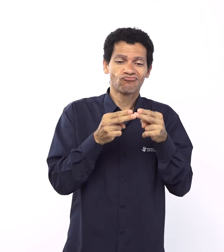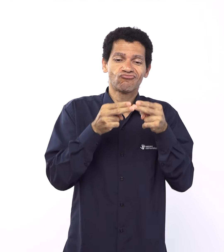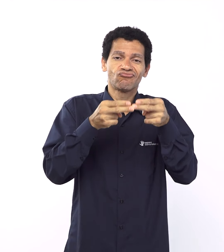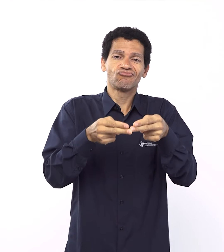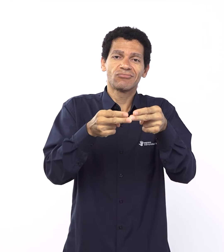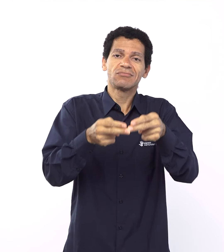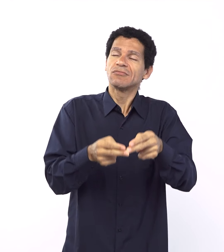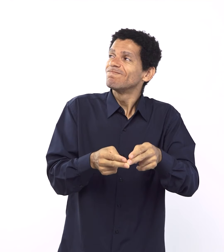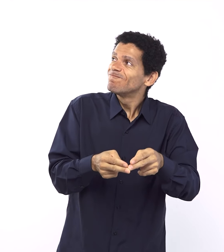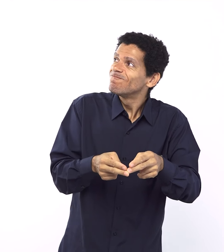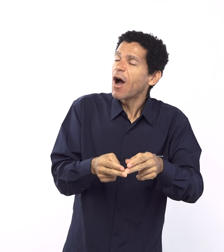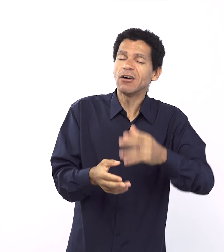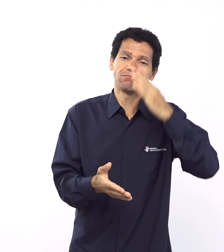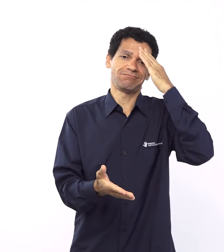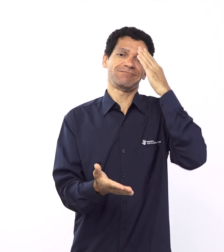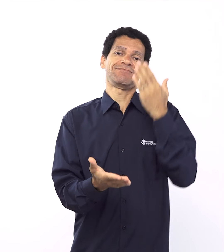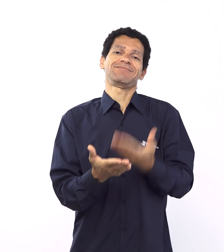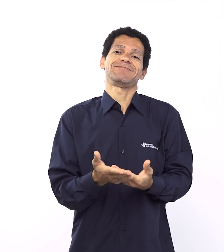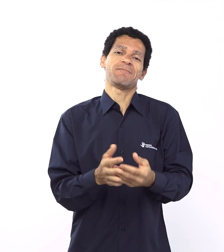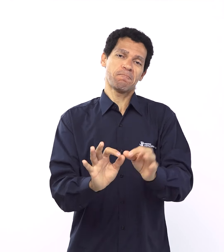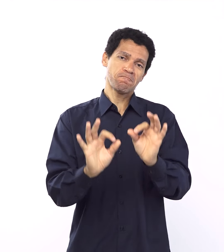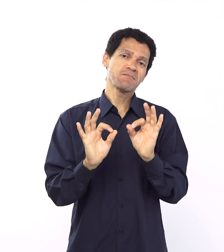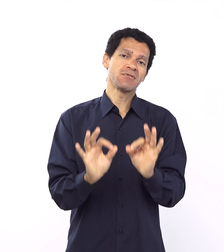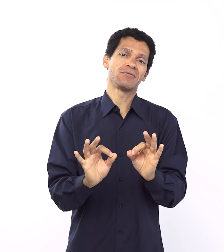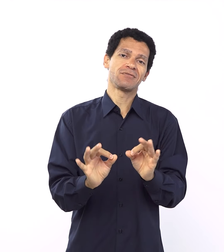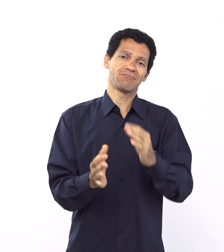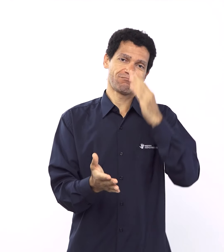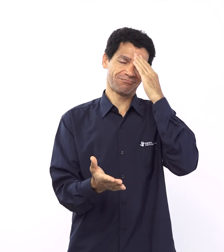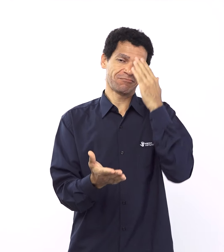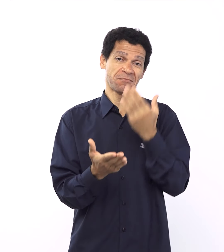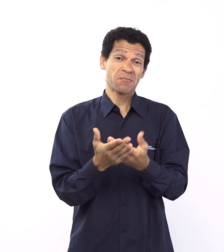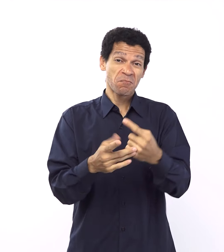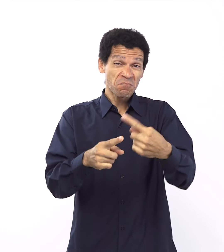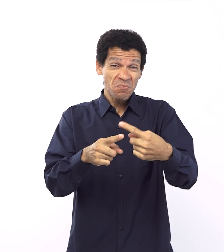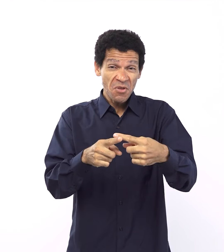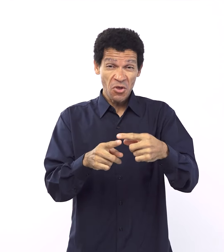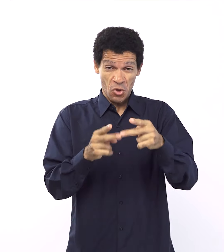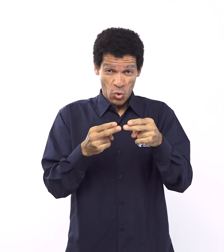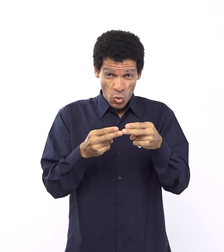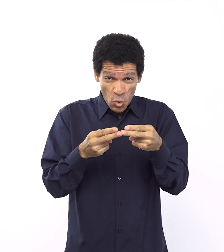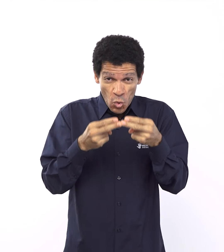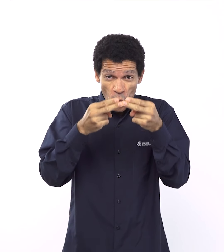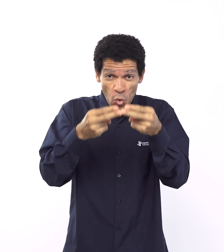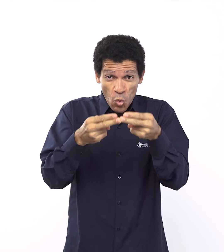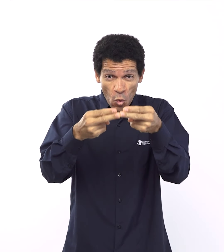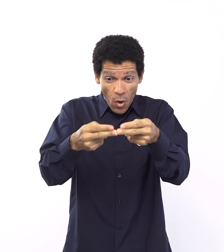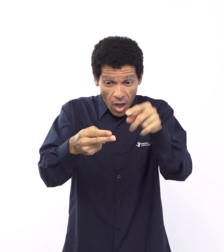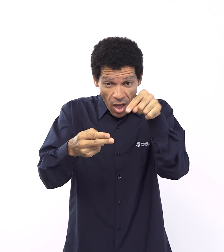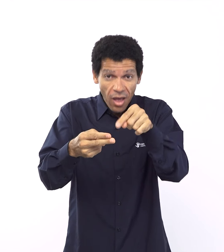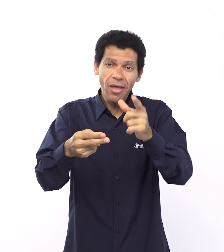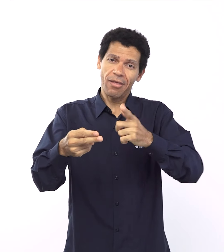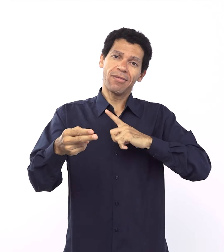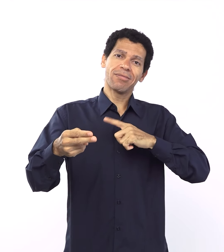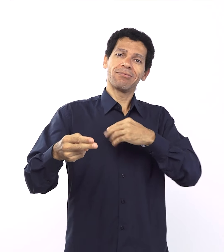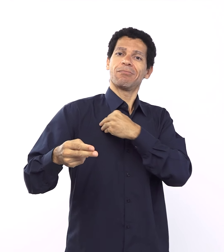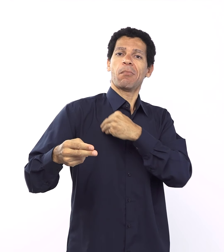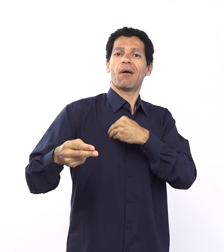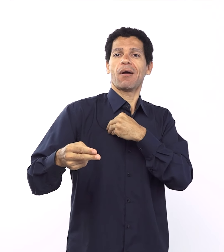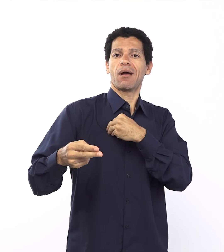condições para se entrar na arca, por um acaso a família dele foi a que quis entrar, curiosamente era a família que andava com Deus, mas